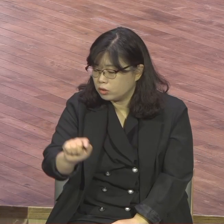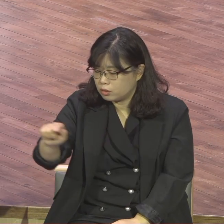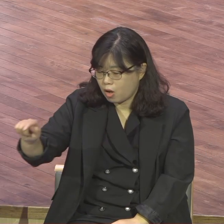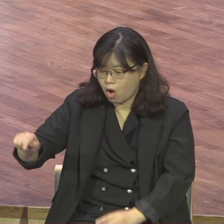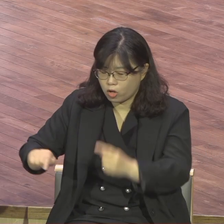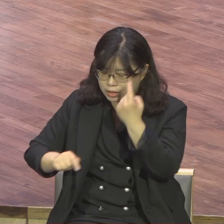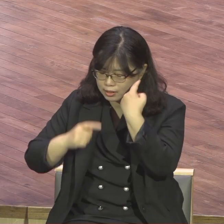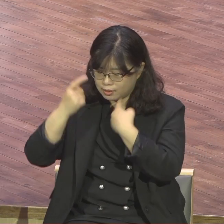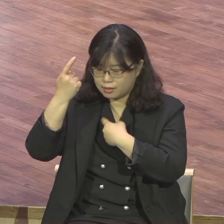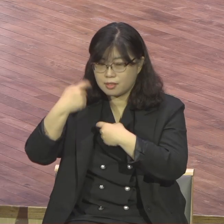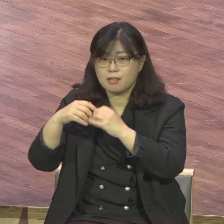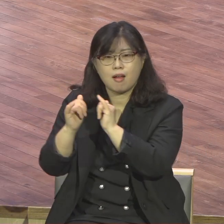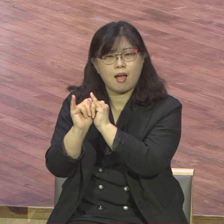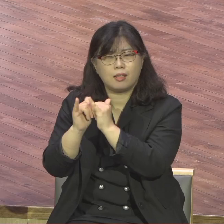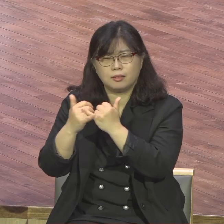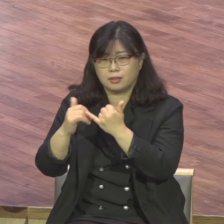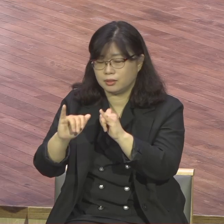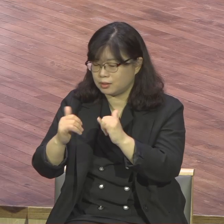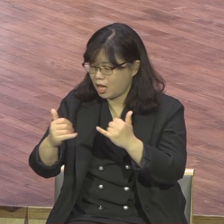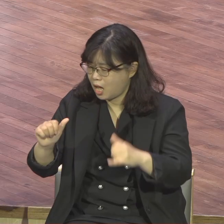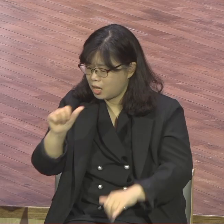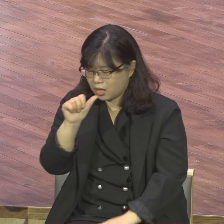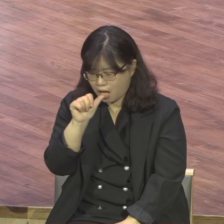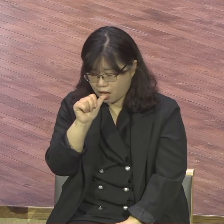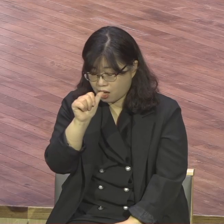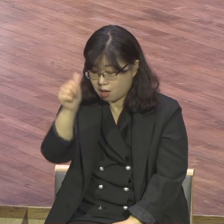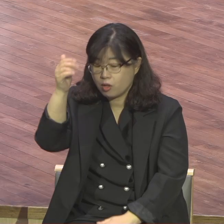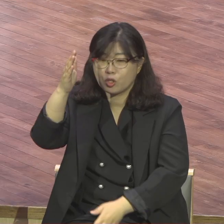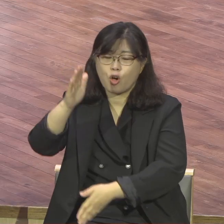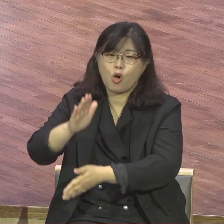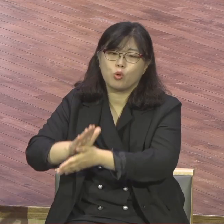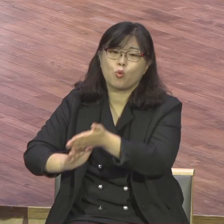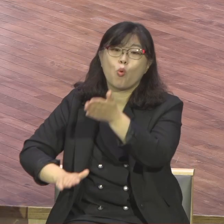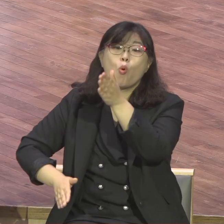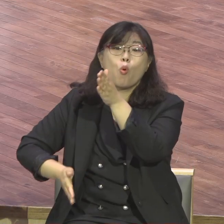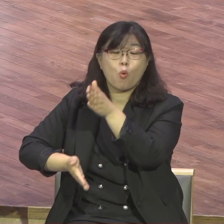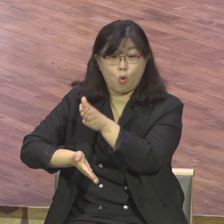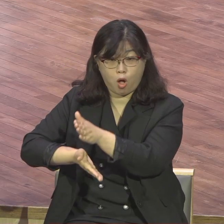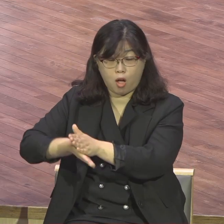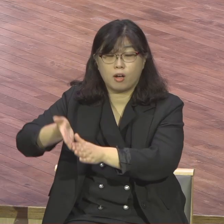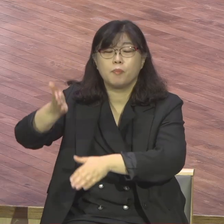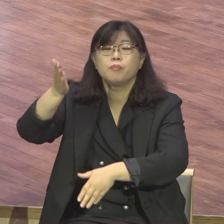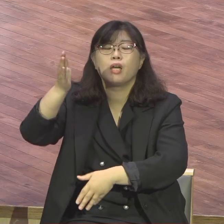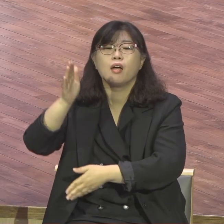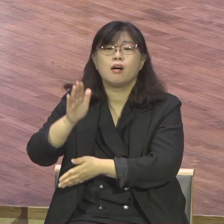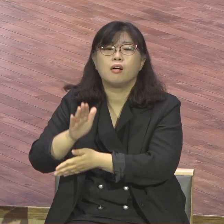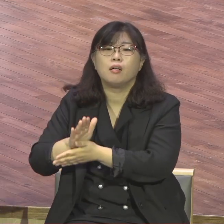너희를 해친 자가 결코 없네